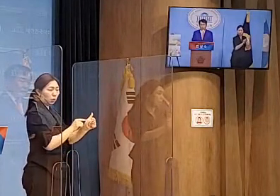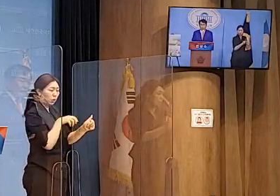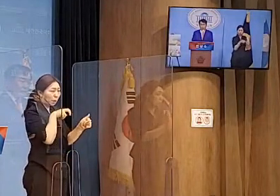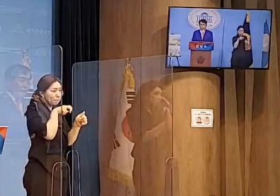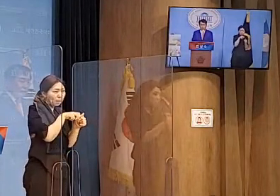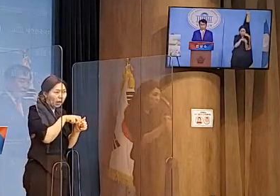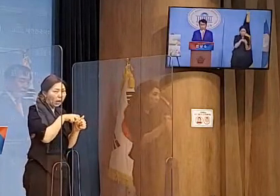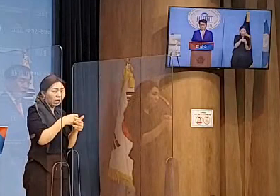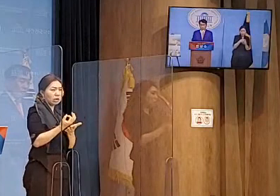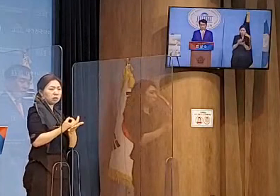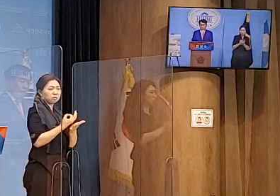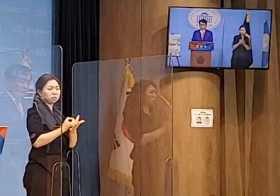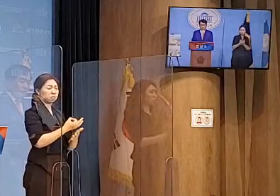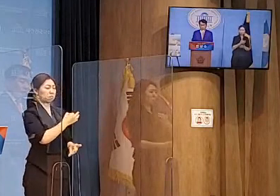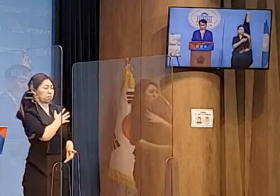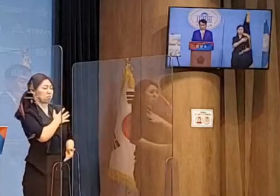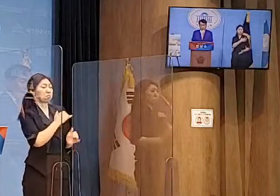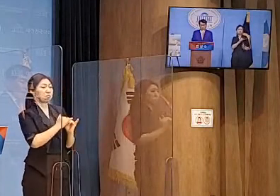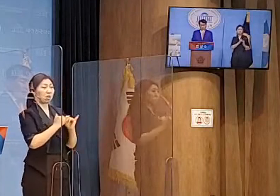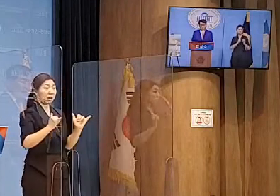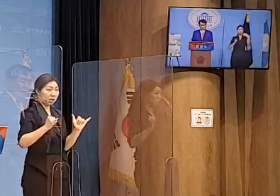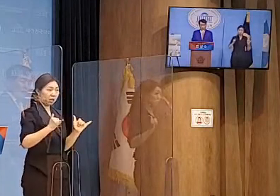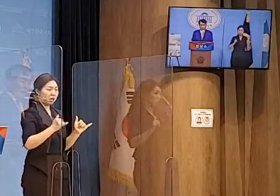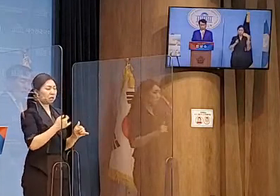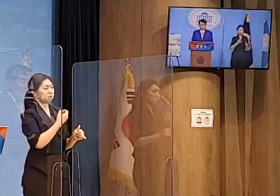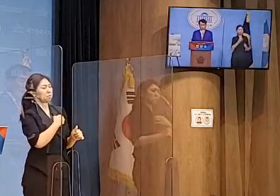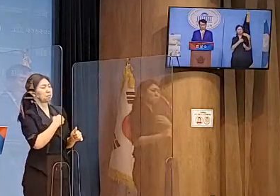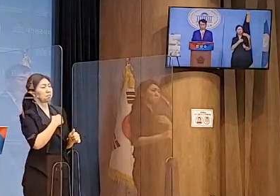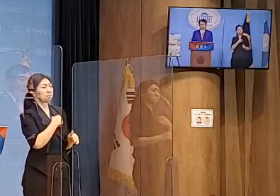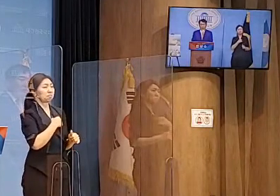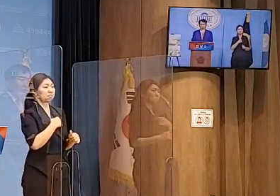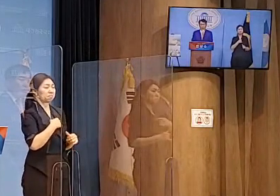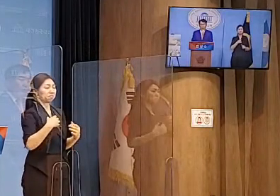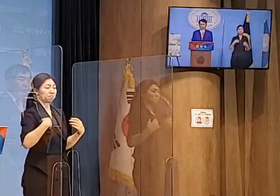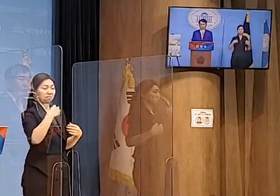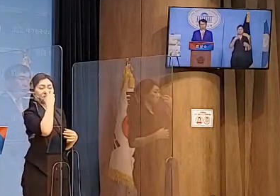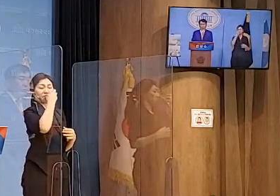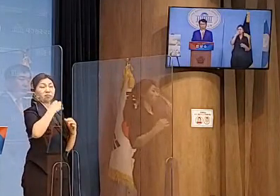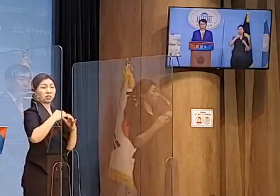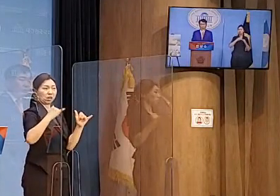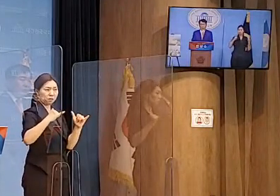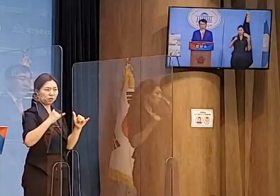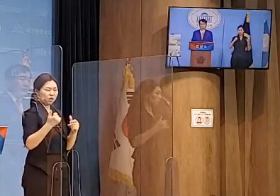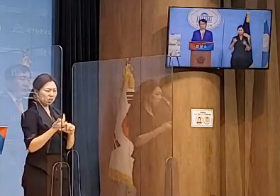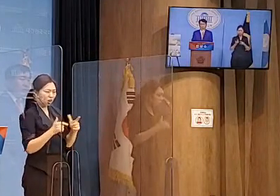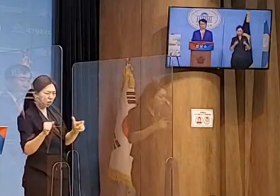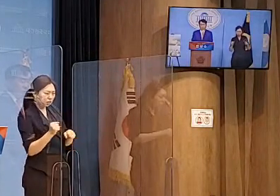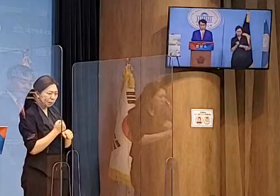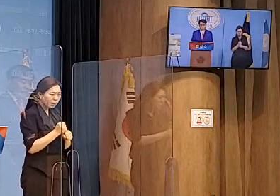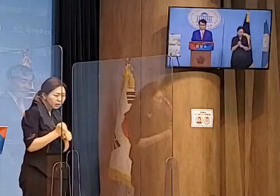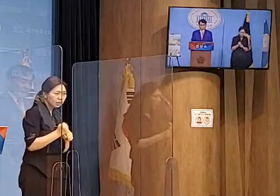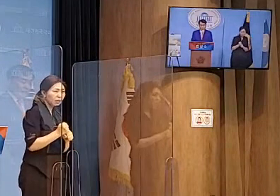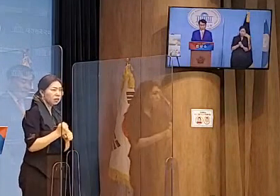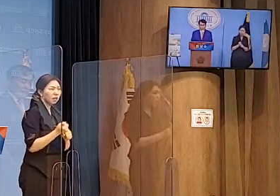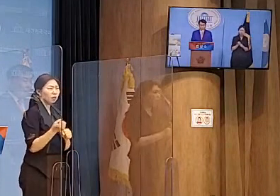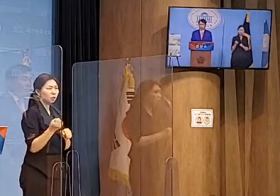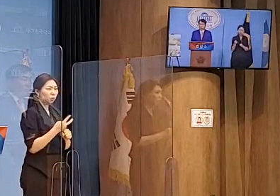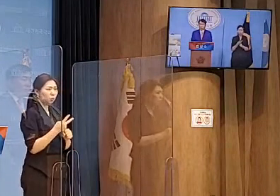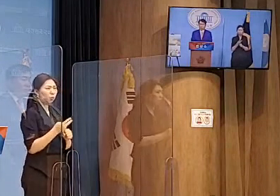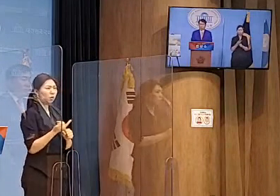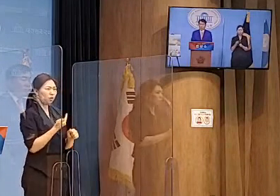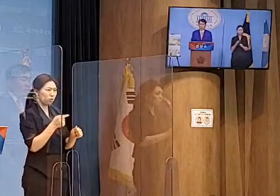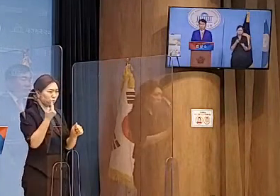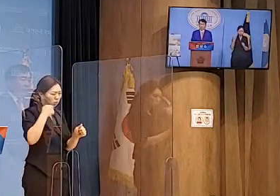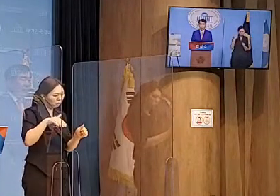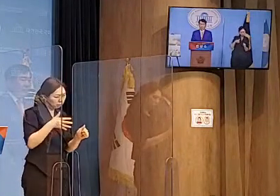국정농단과 각종 비리에 연루되는 비리의 온상과 같이 되는